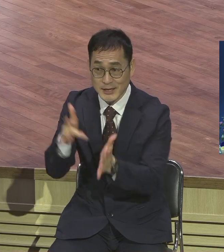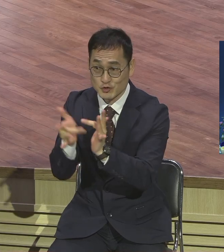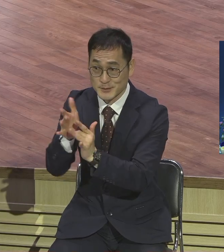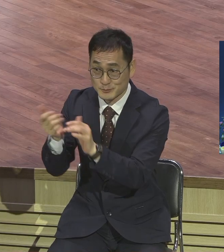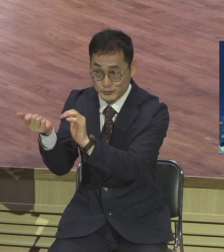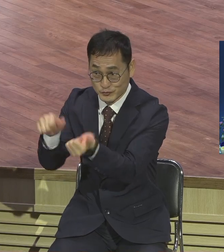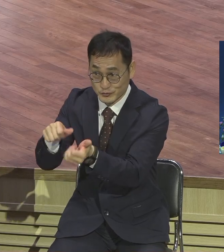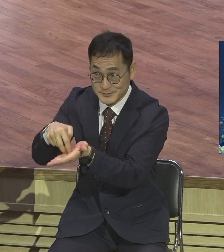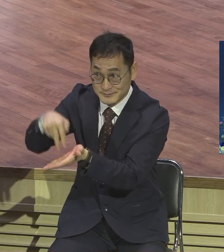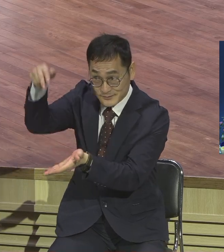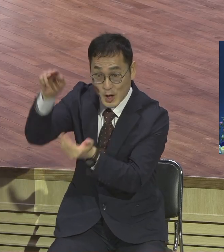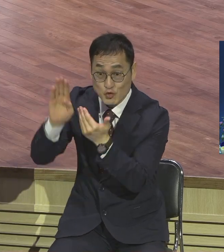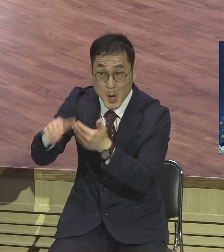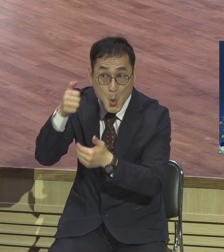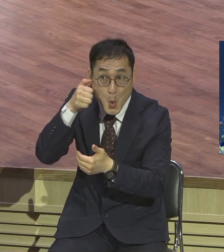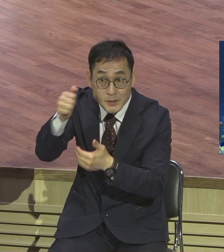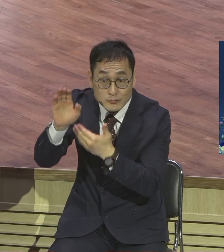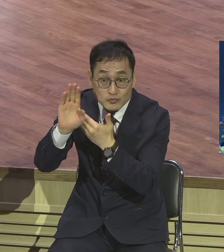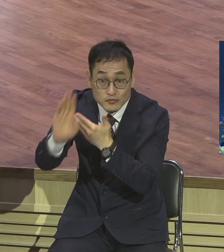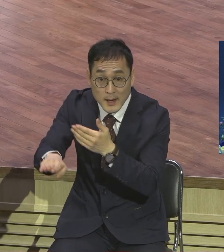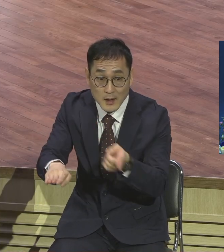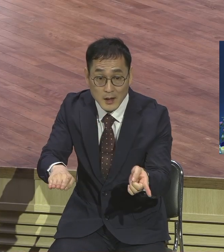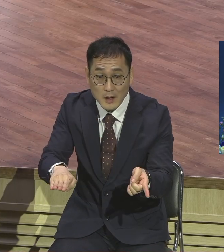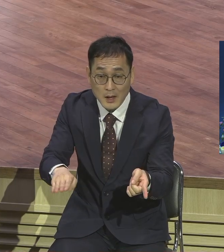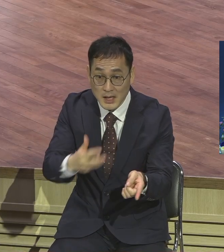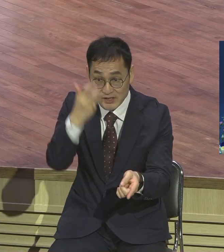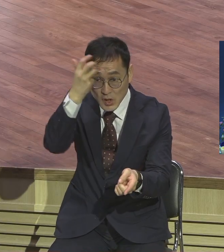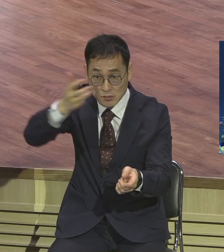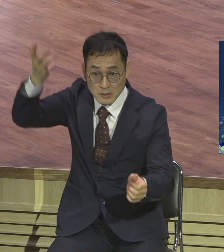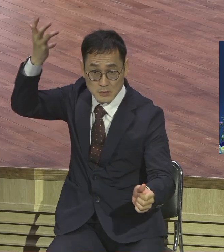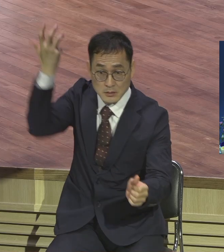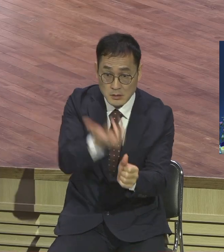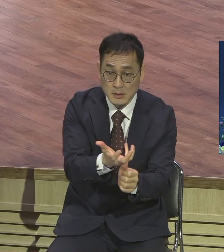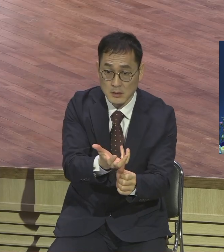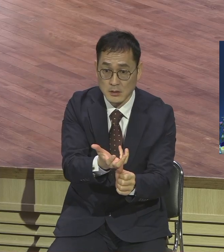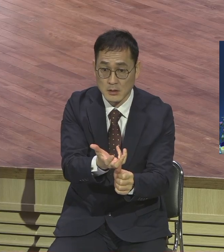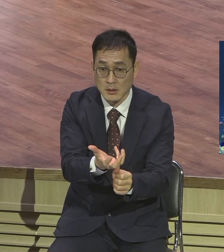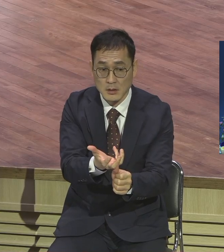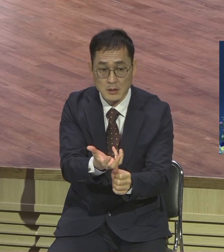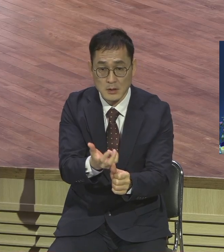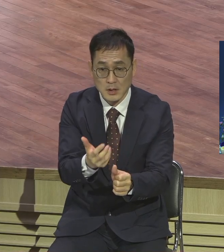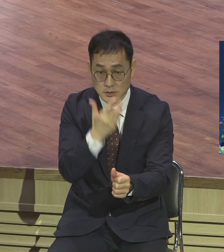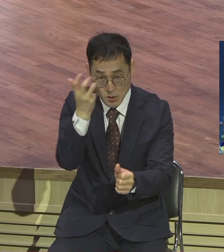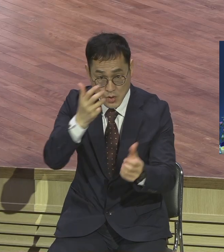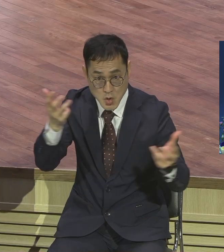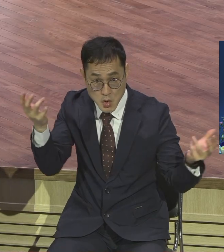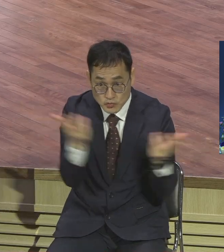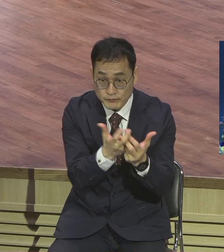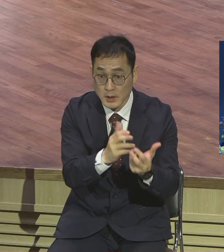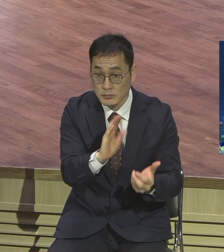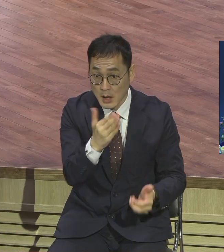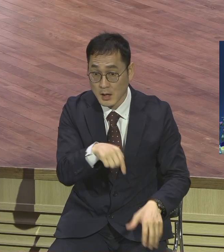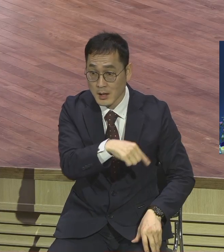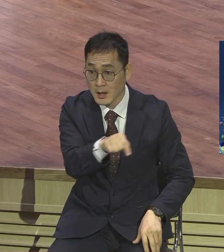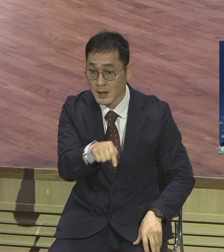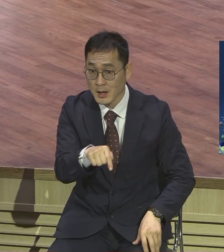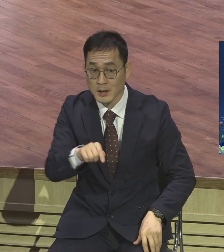시작했어요 그래서 성령 받아야 돼요 성령 충만 여러분 다 성령 받았어요 아멘 성령이 아니고는